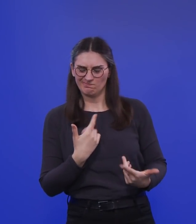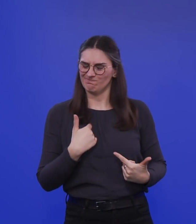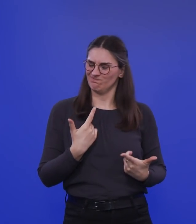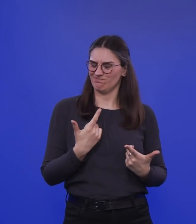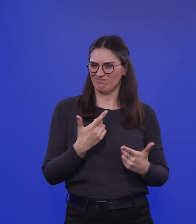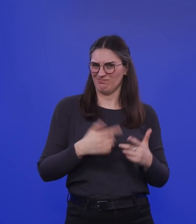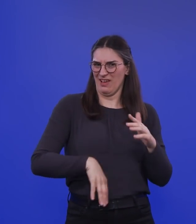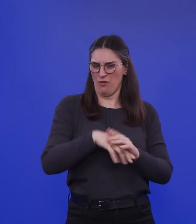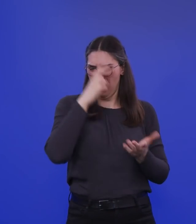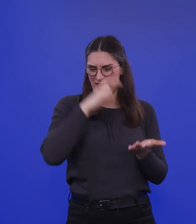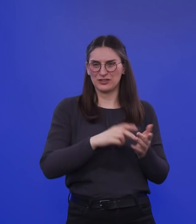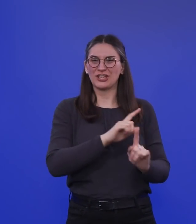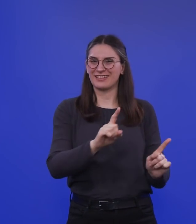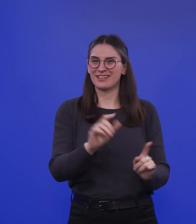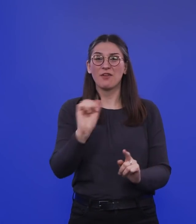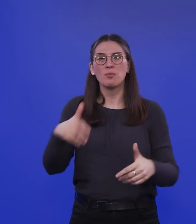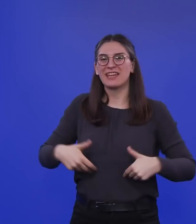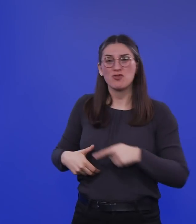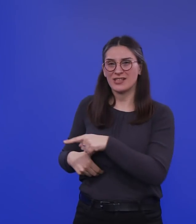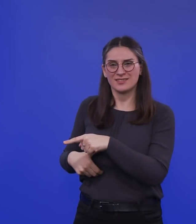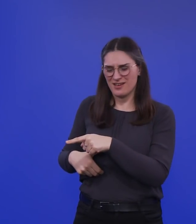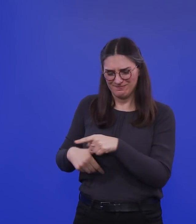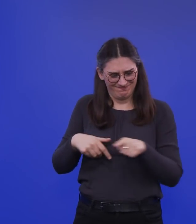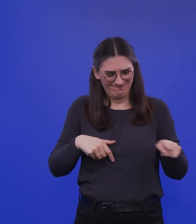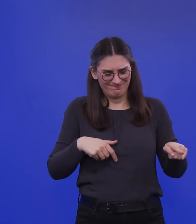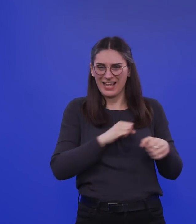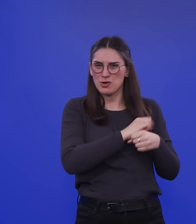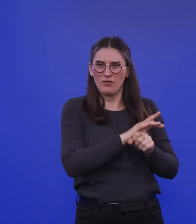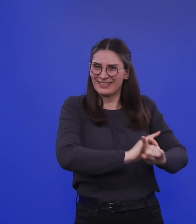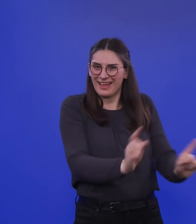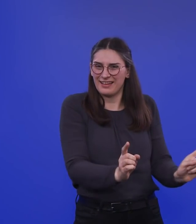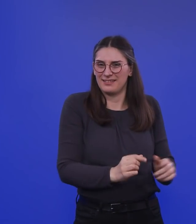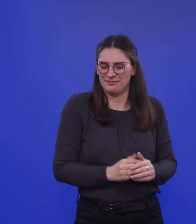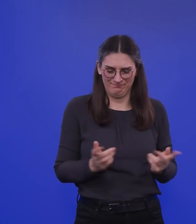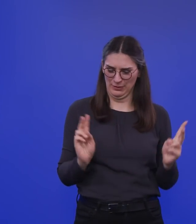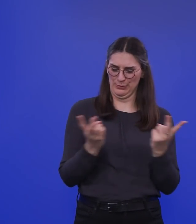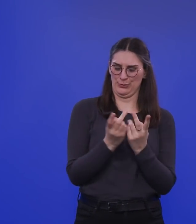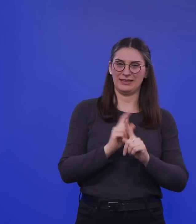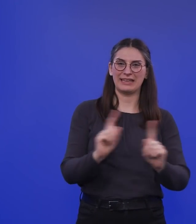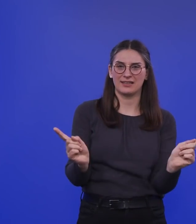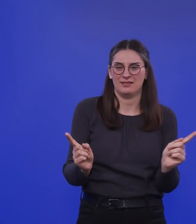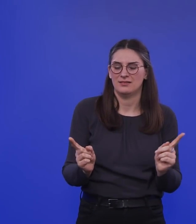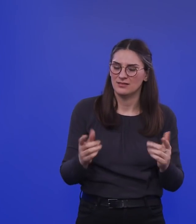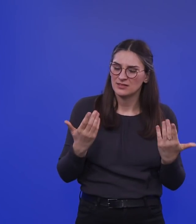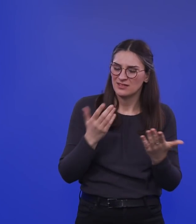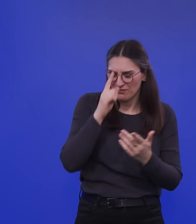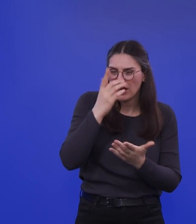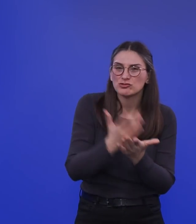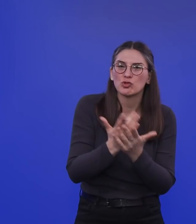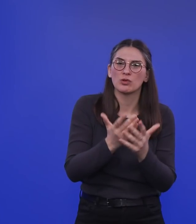nicht eine Influenza vor uns haben und weil wir hier eben mittlerweile doch einiges wissen über Fallsterblichkeiten. ich will